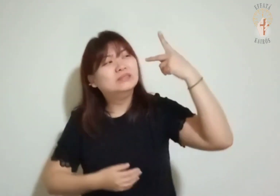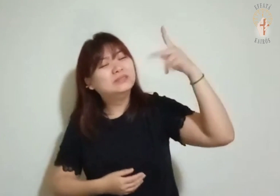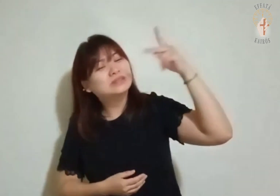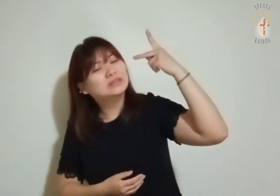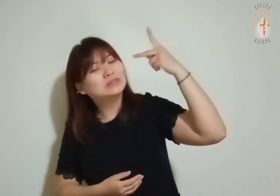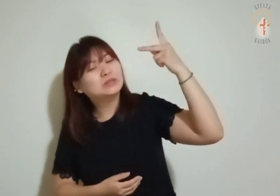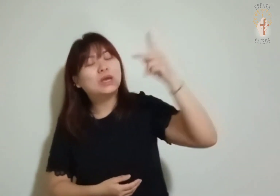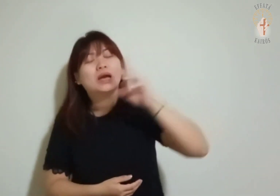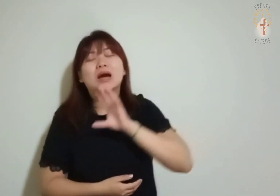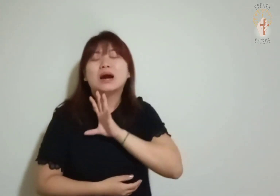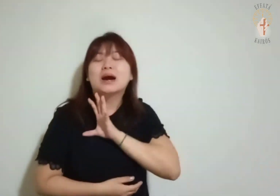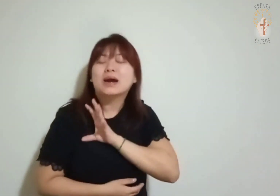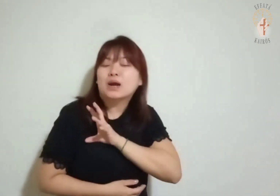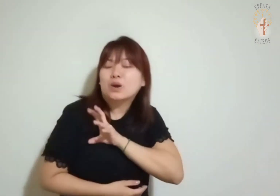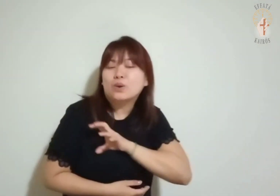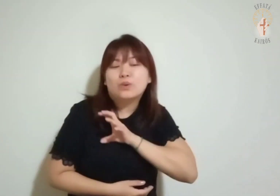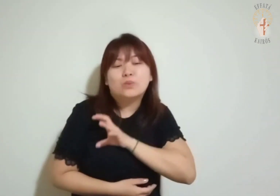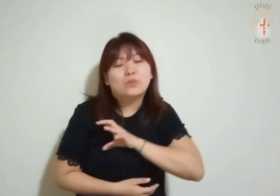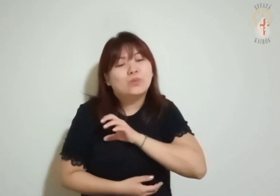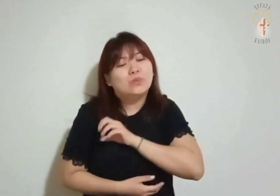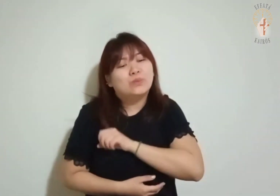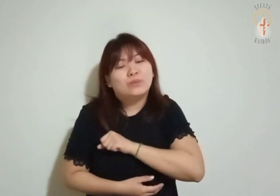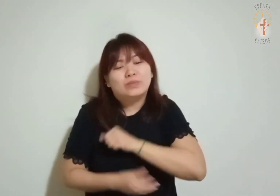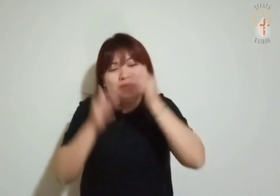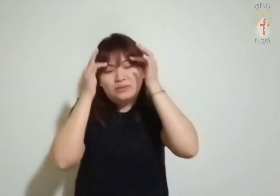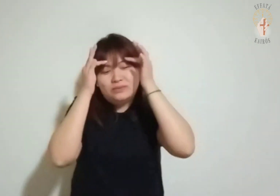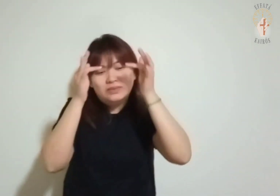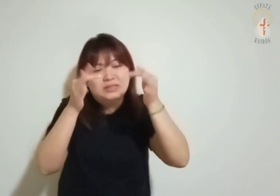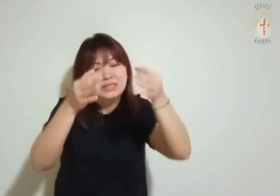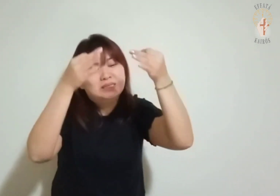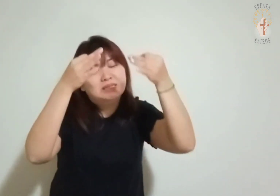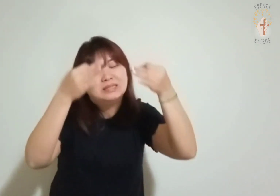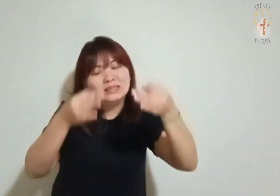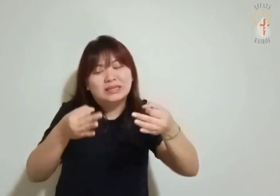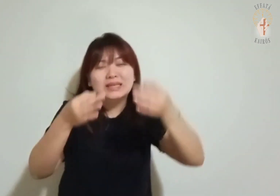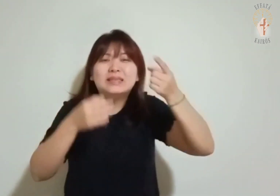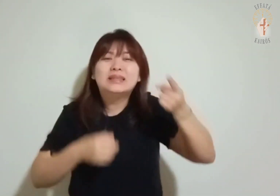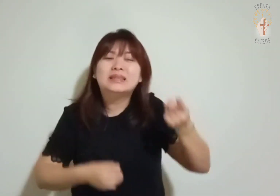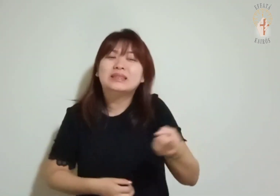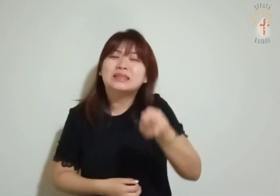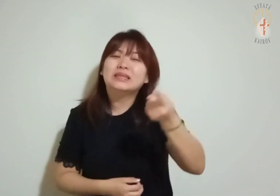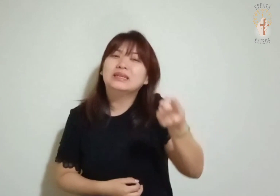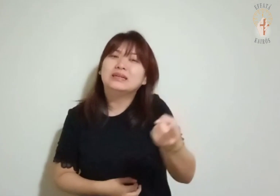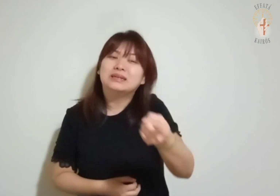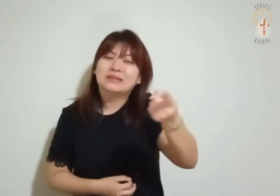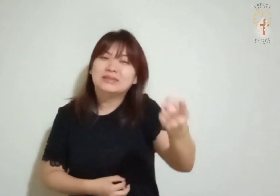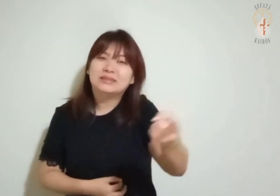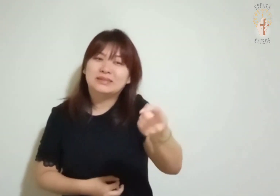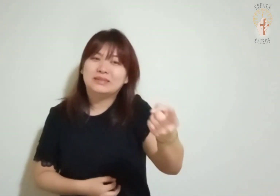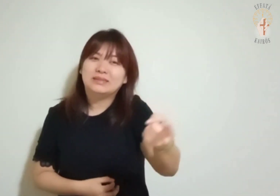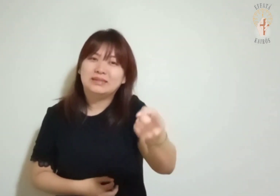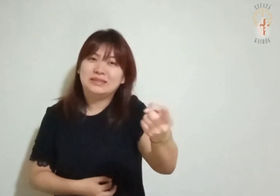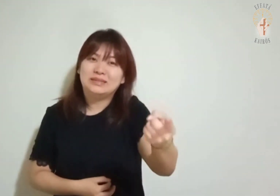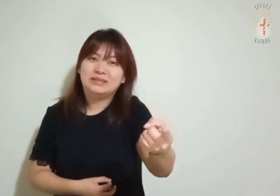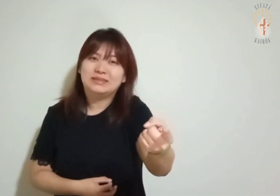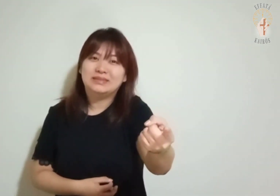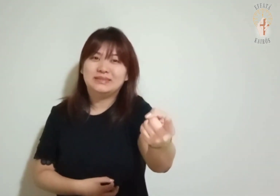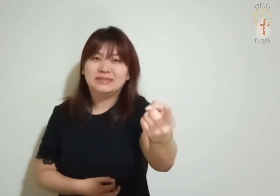Seu amor é fiel eternamente. Amém.